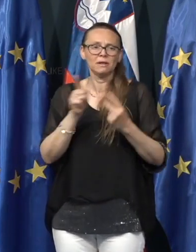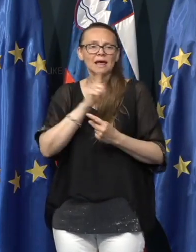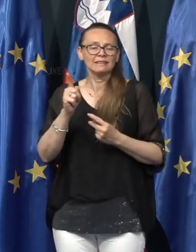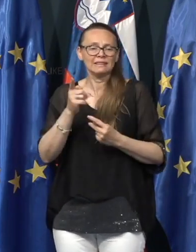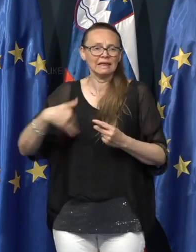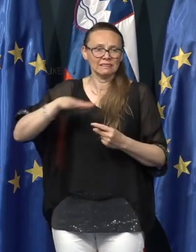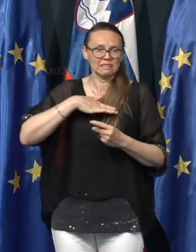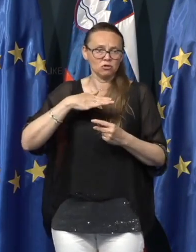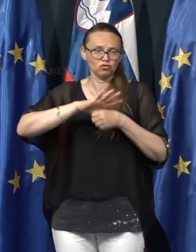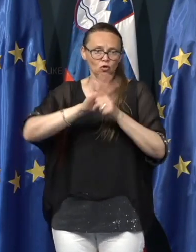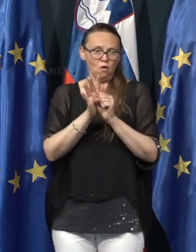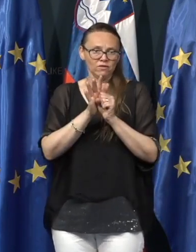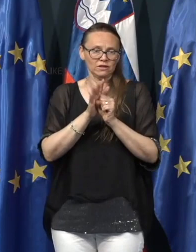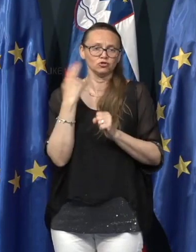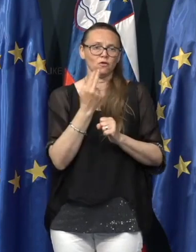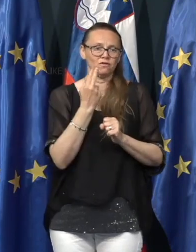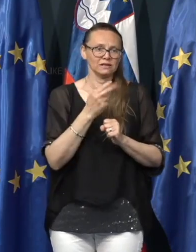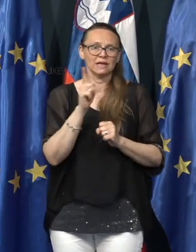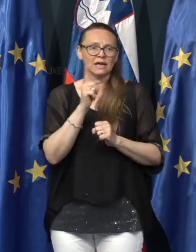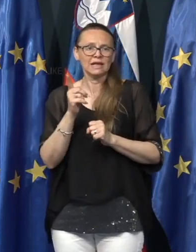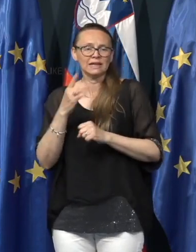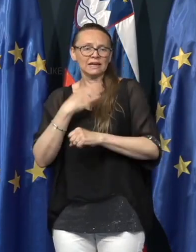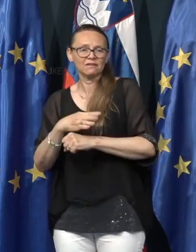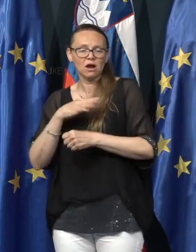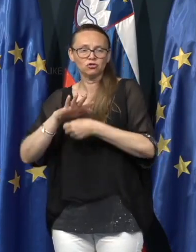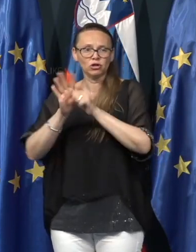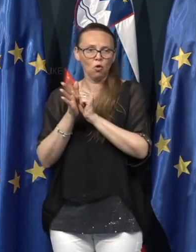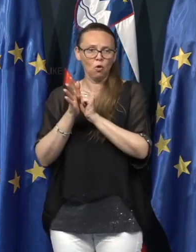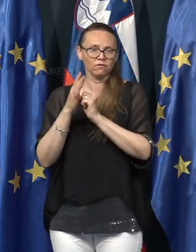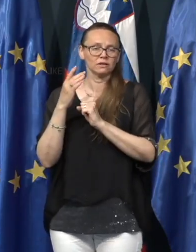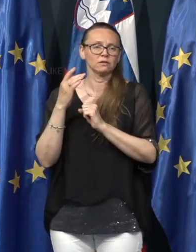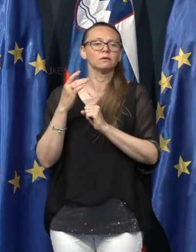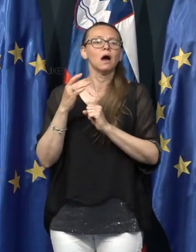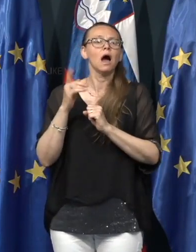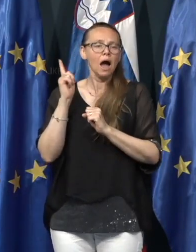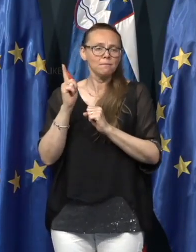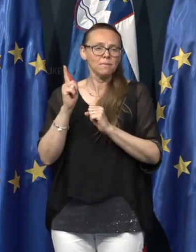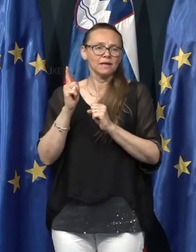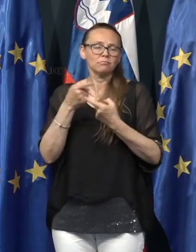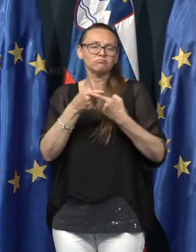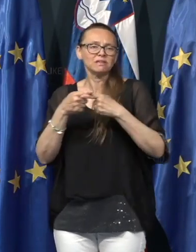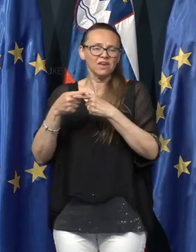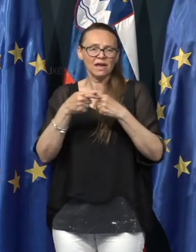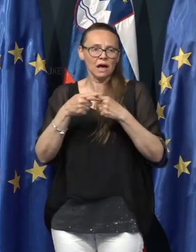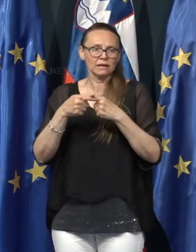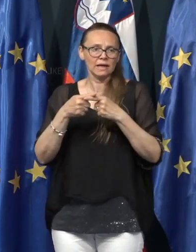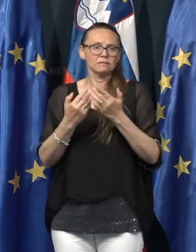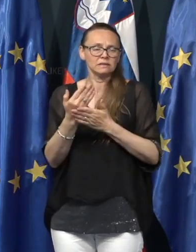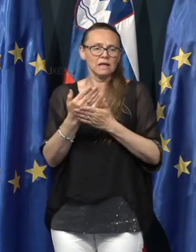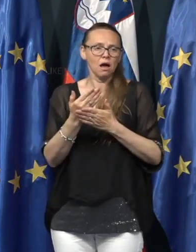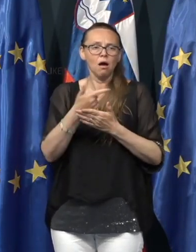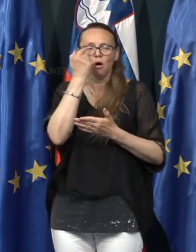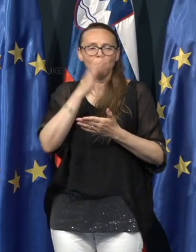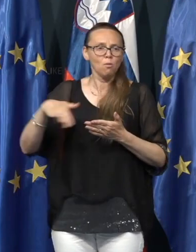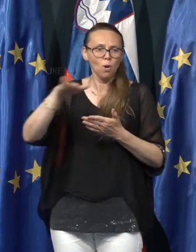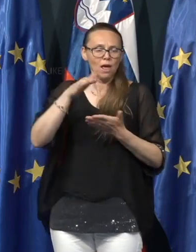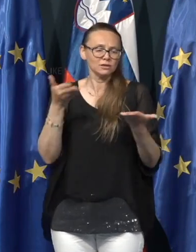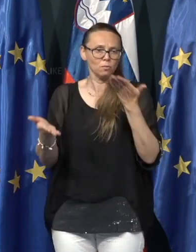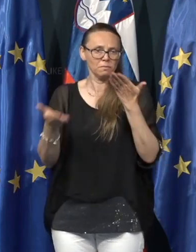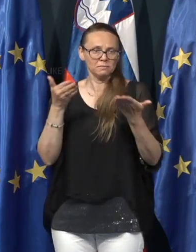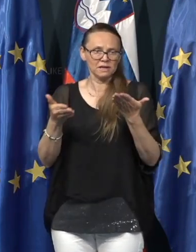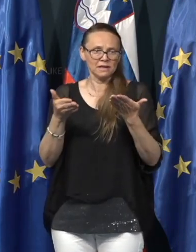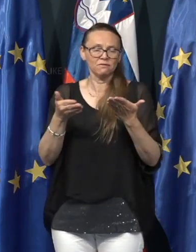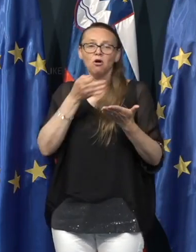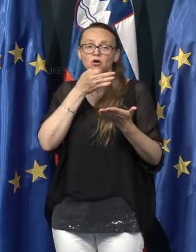hrvaški COVID, ampak je neko tveganje za populacijo, isti virus in če so tveganja primerljiva, potem seveda nekateri dodatni